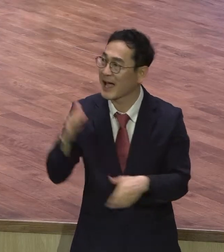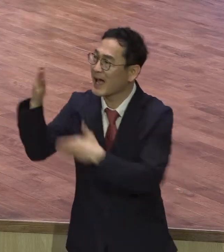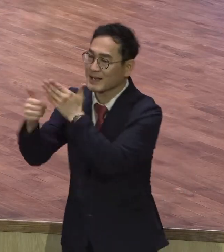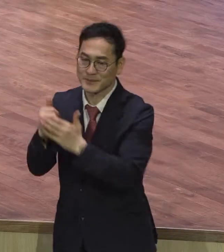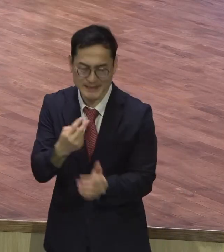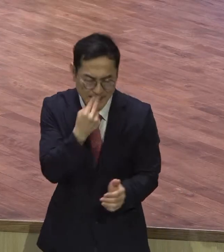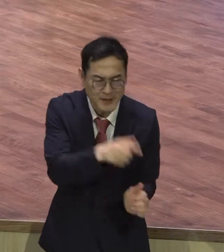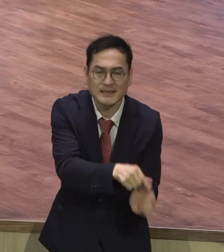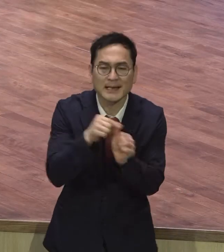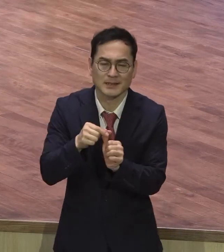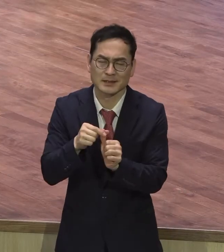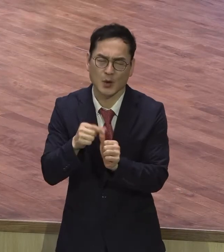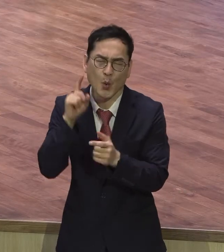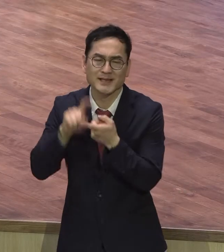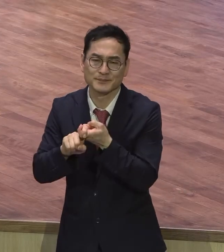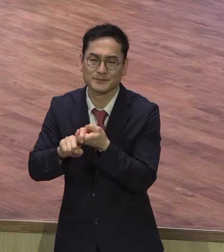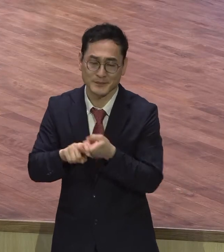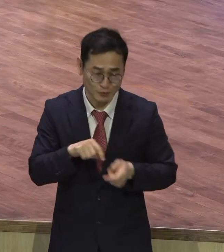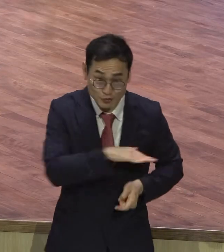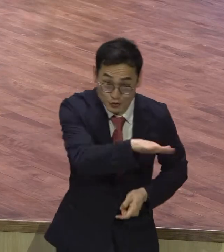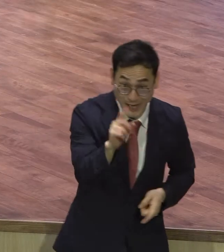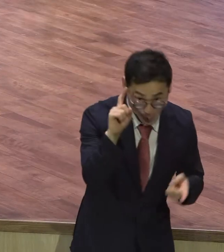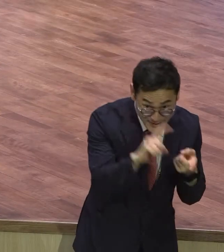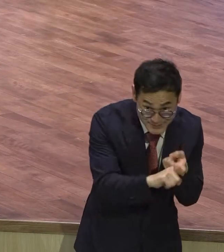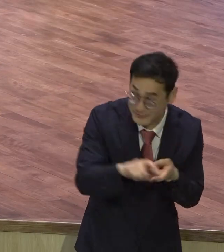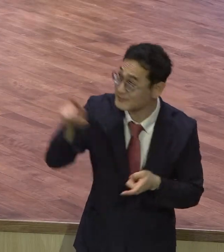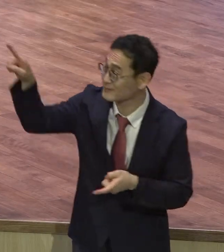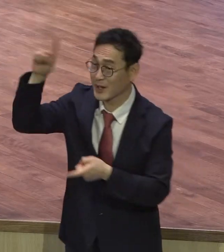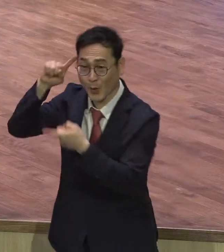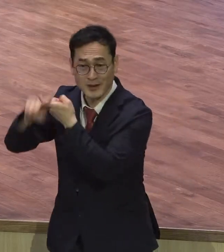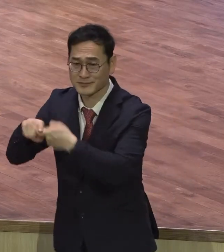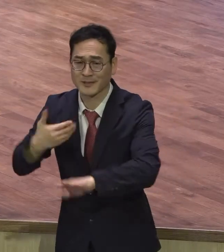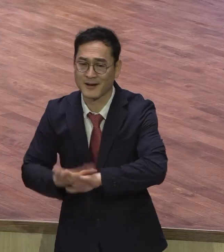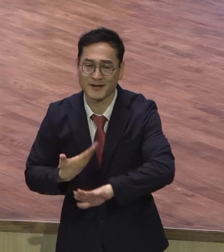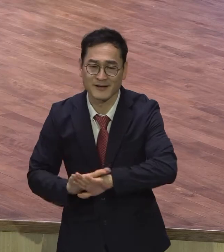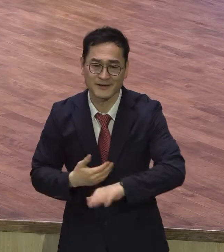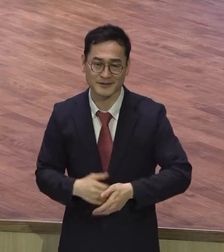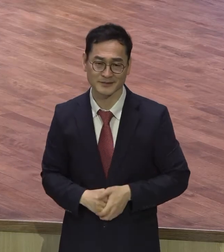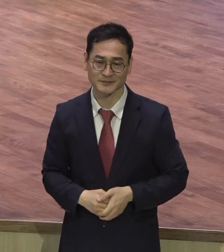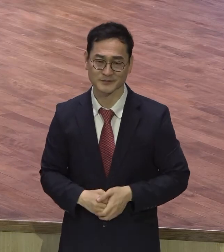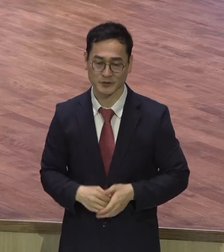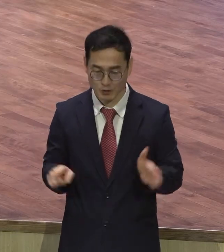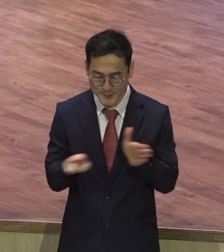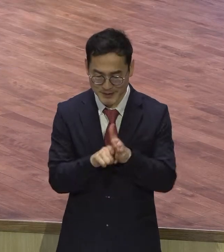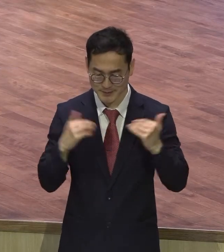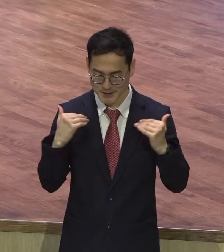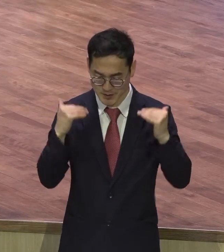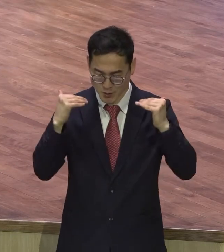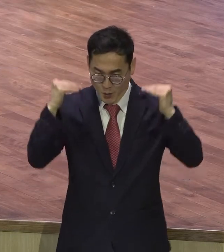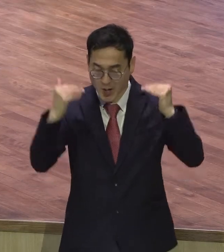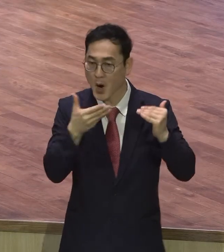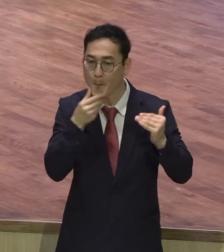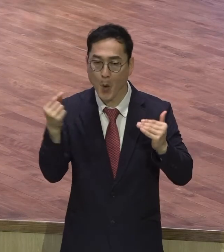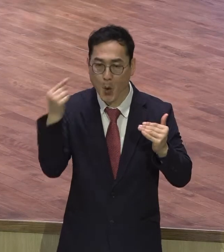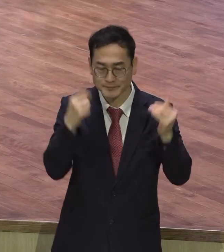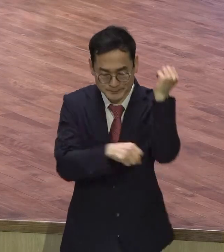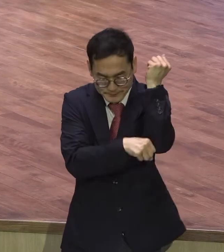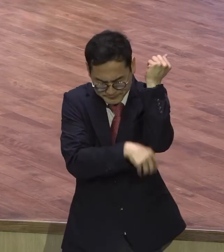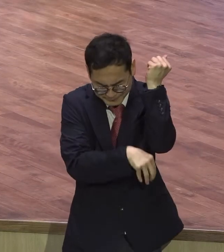관심이 틀립니다. 여러분의 믿음이 성장할수록 복음에 대한 불을 깊이 내릴수록 뭐가 되느냐